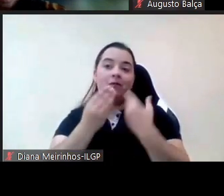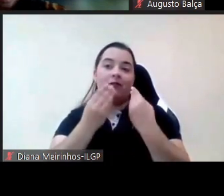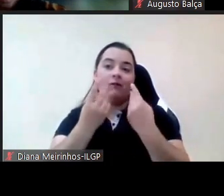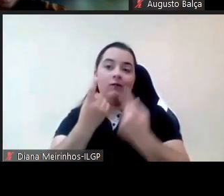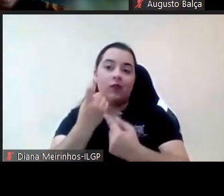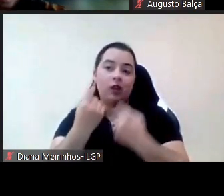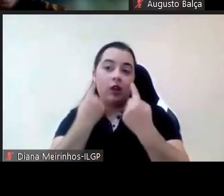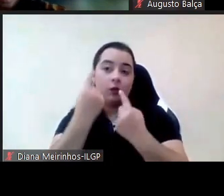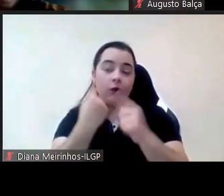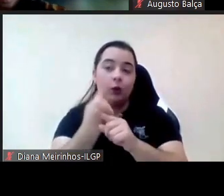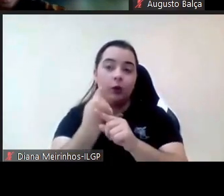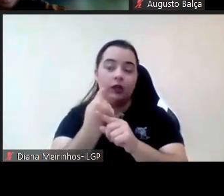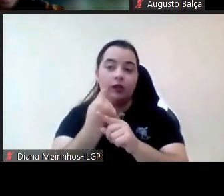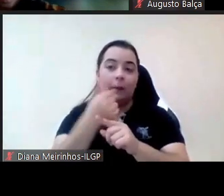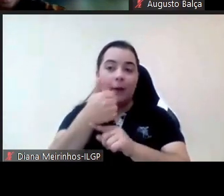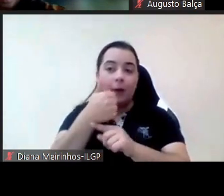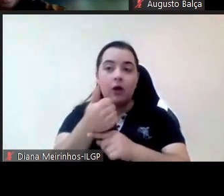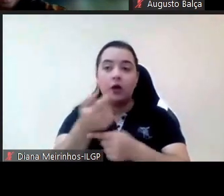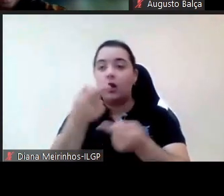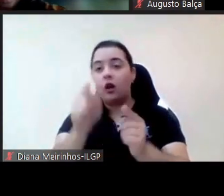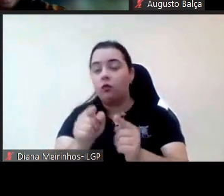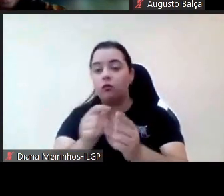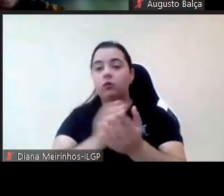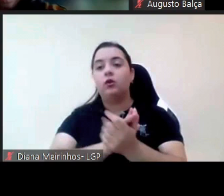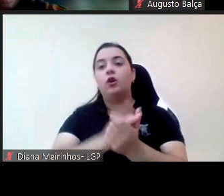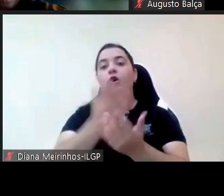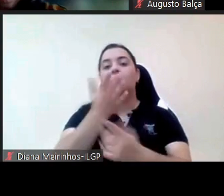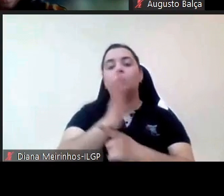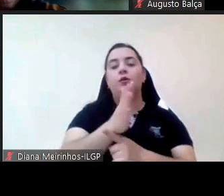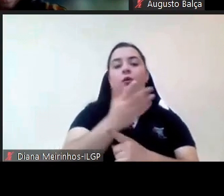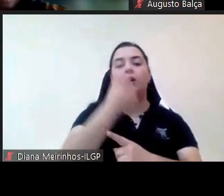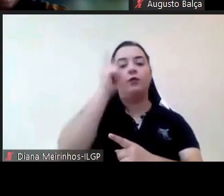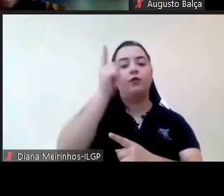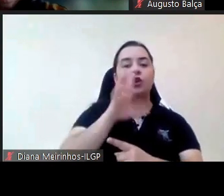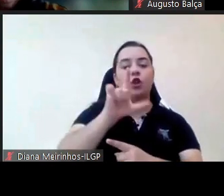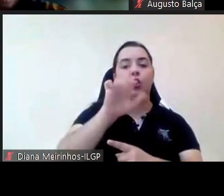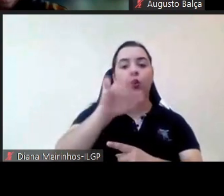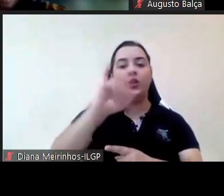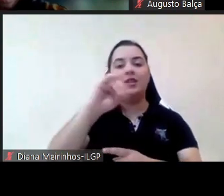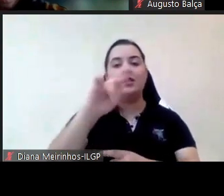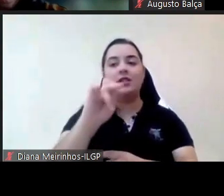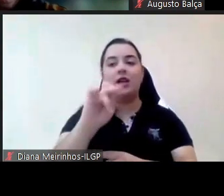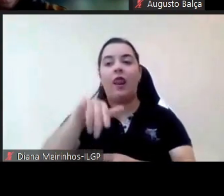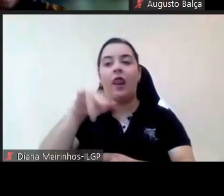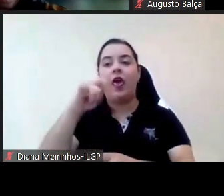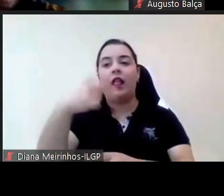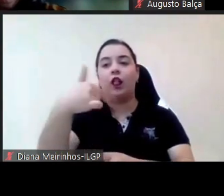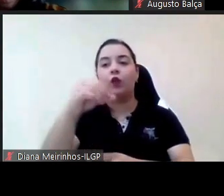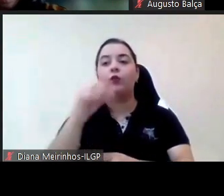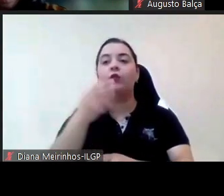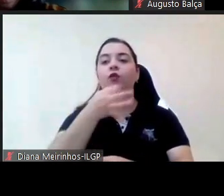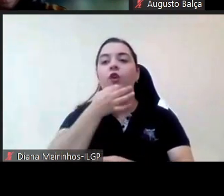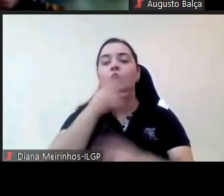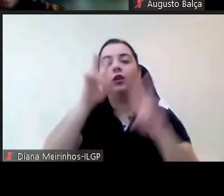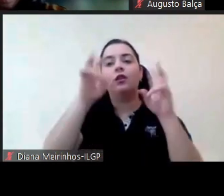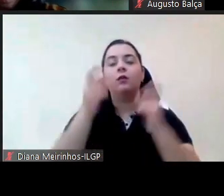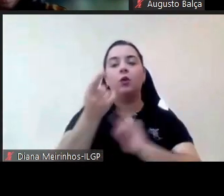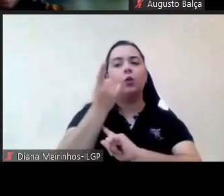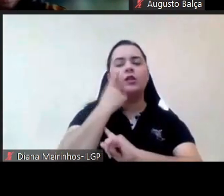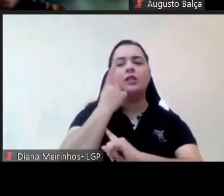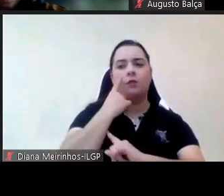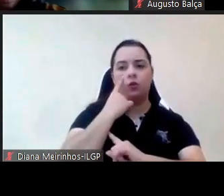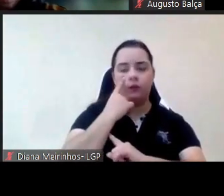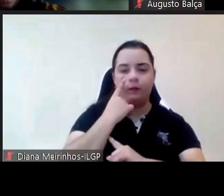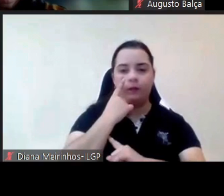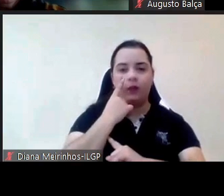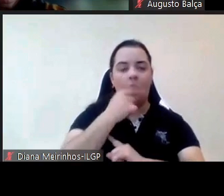a professora Luísa Neto falou na questão do conhecimento e isso é fundamental porque há cada vez mais conhecimentos sobre uma série de